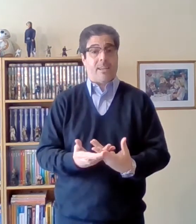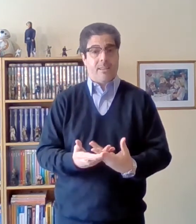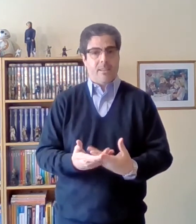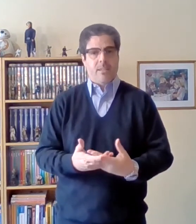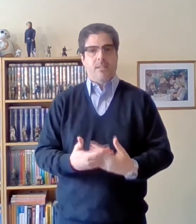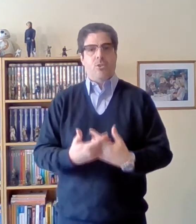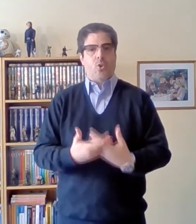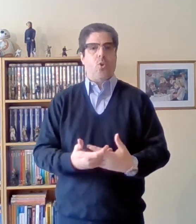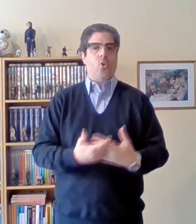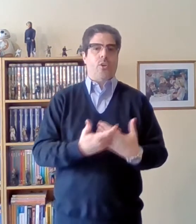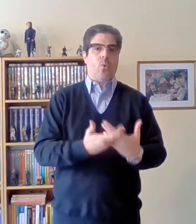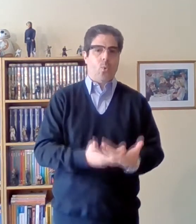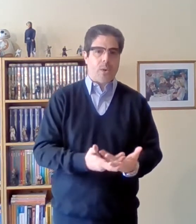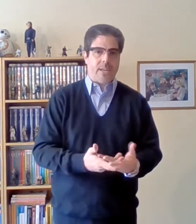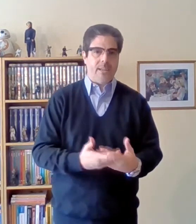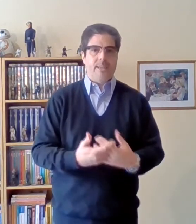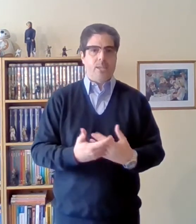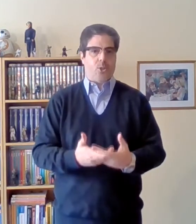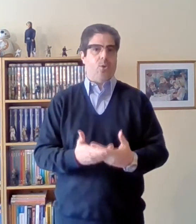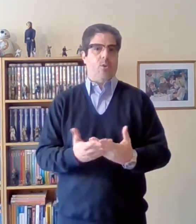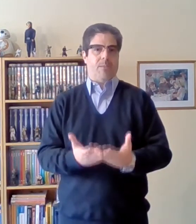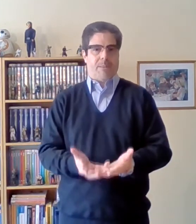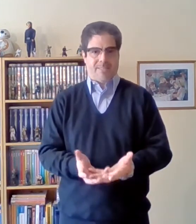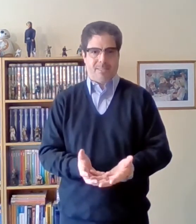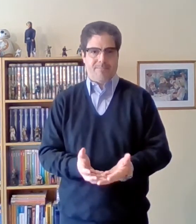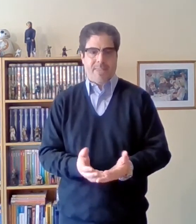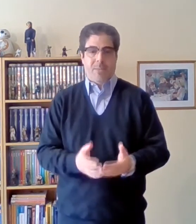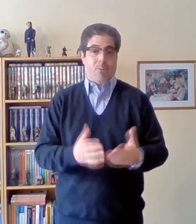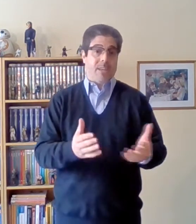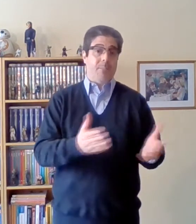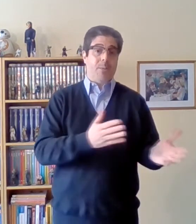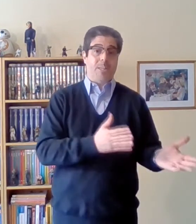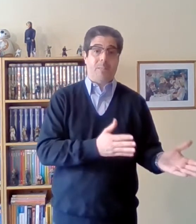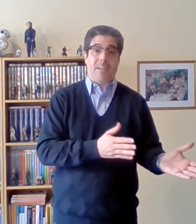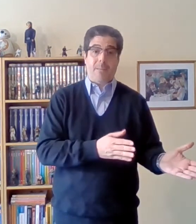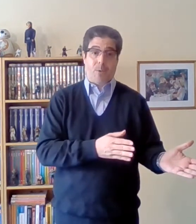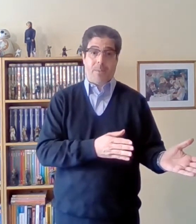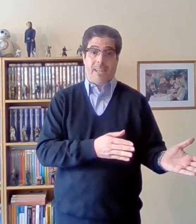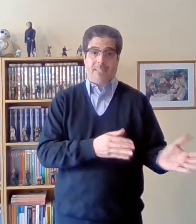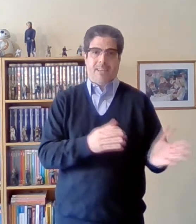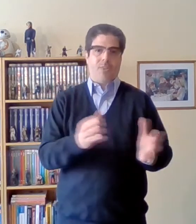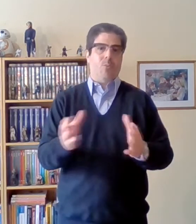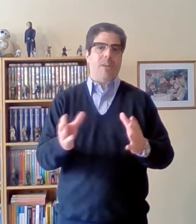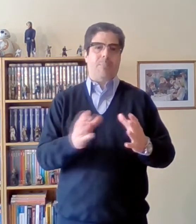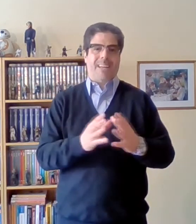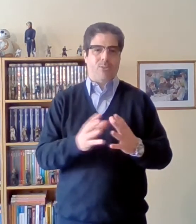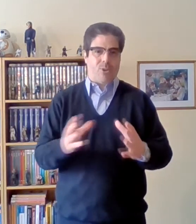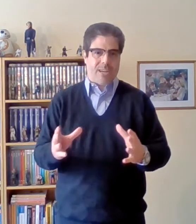todo lo que ocurre y todo lo que pasa. Por ejemplo, este tema de la propiedad, hay como una paradoja.